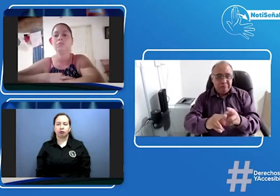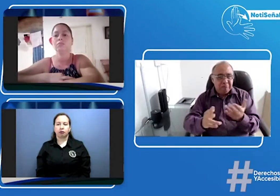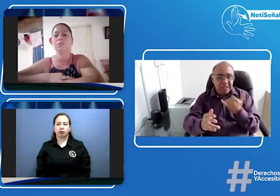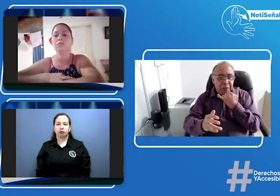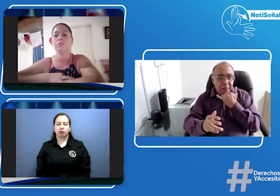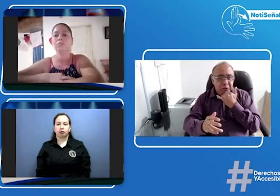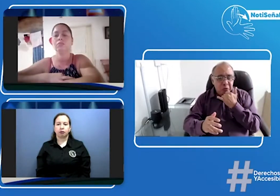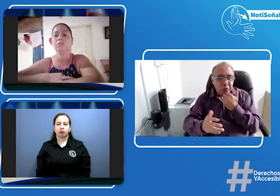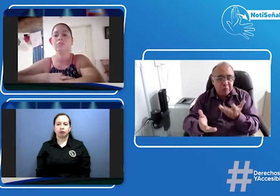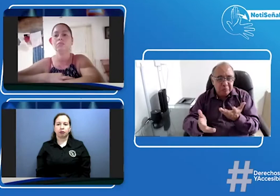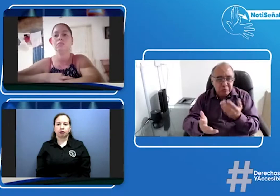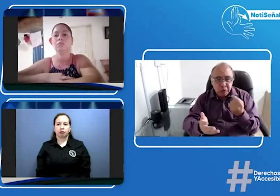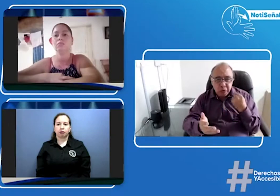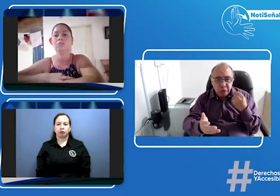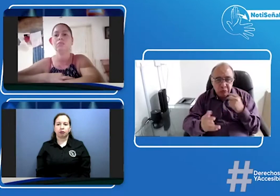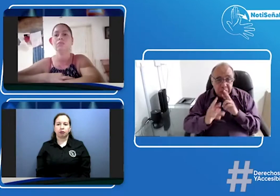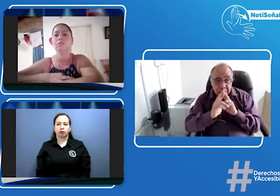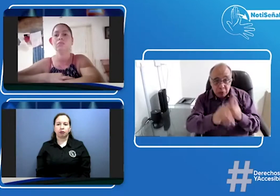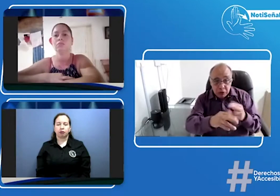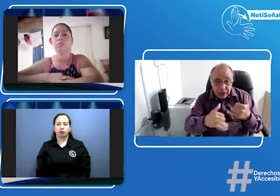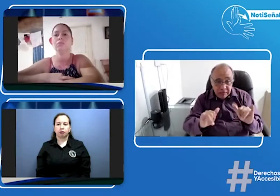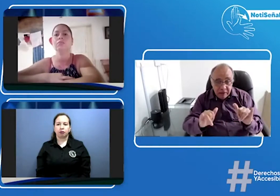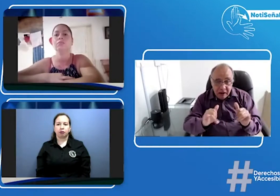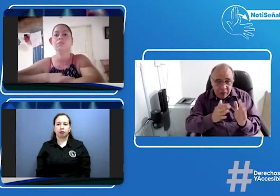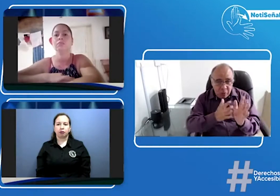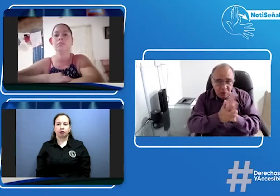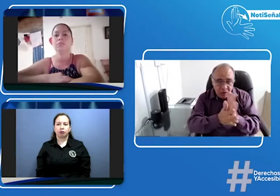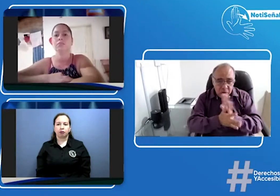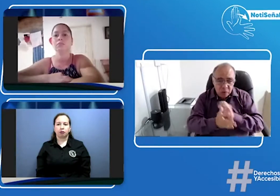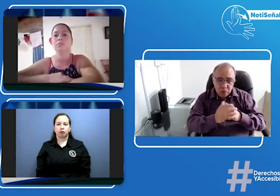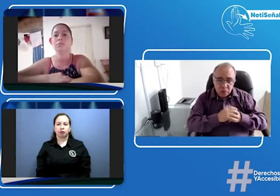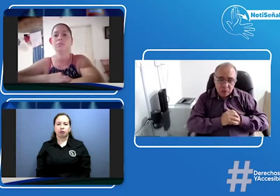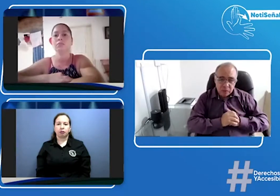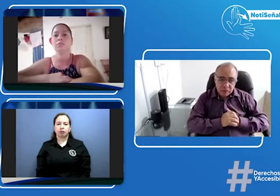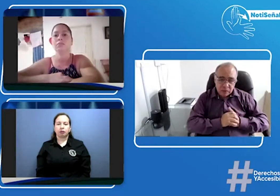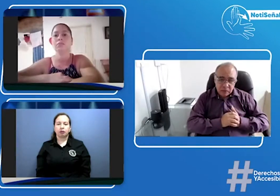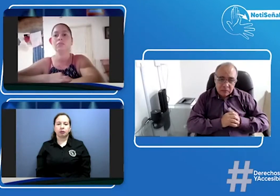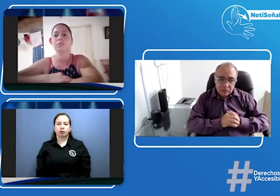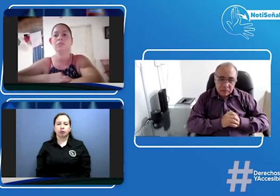interpuso un recurso respondió ¿qué fue lo que respondieron? ¿qué les dijeron?